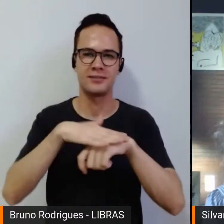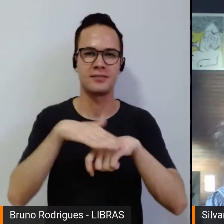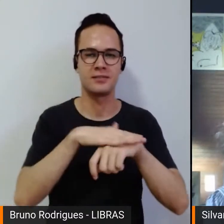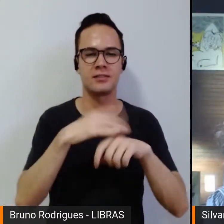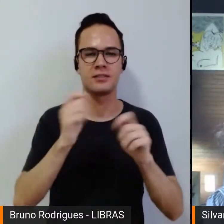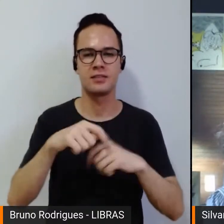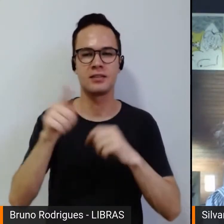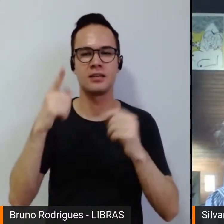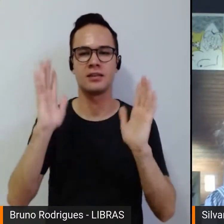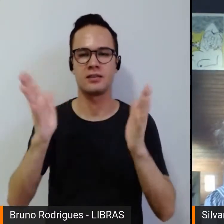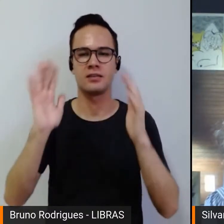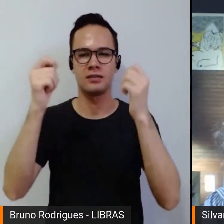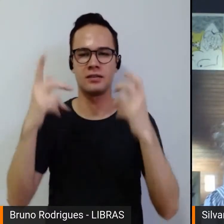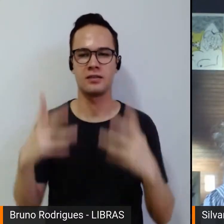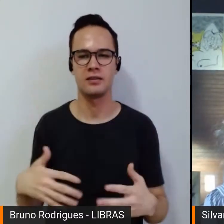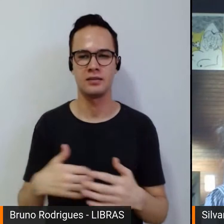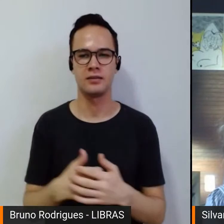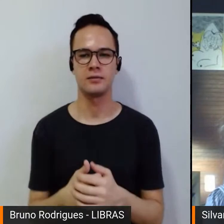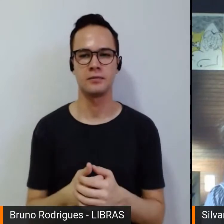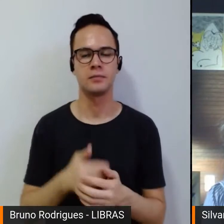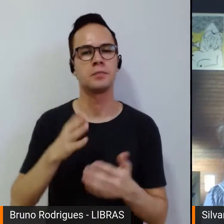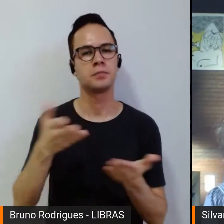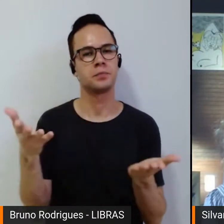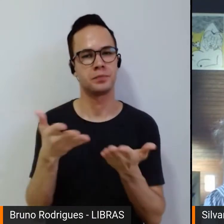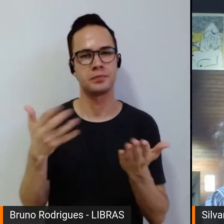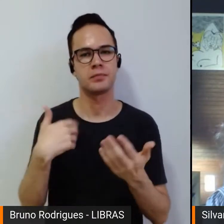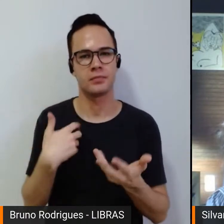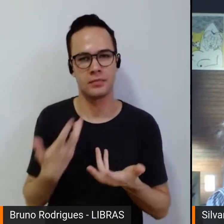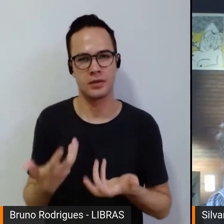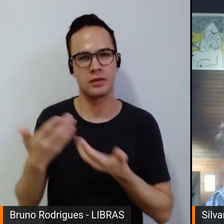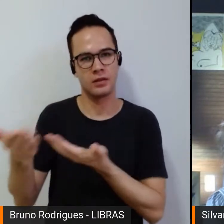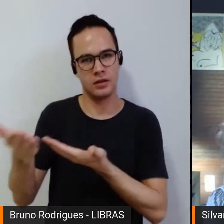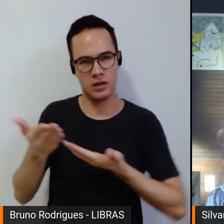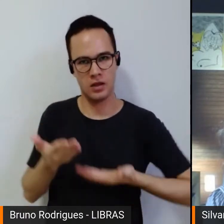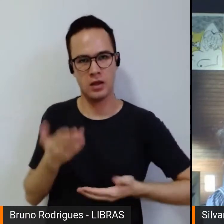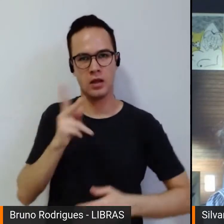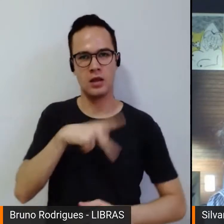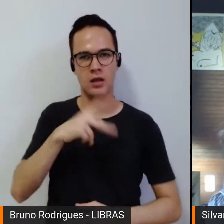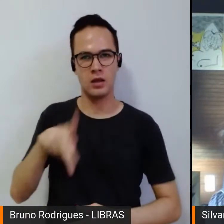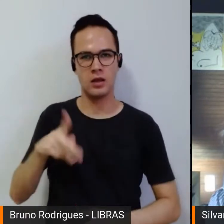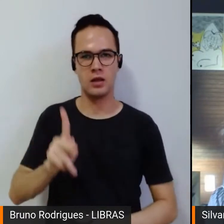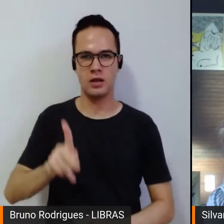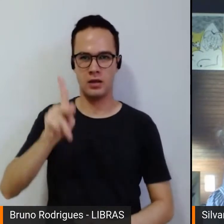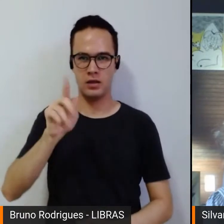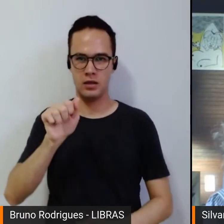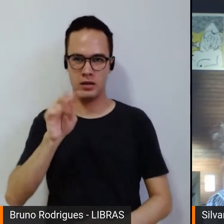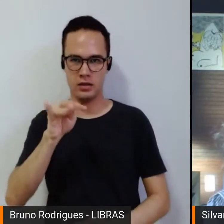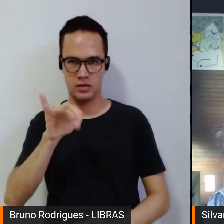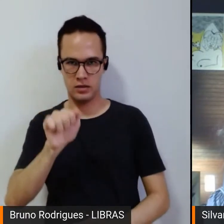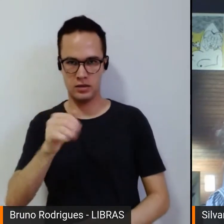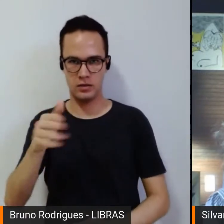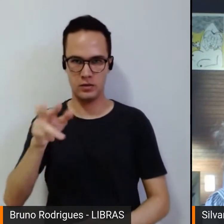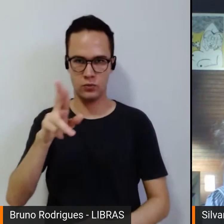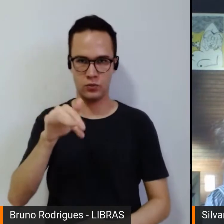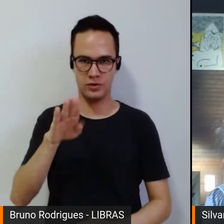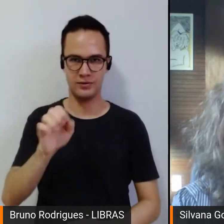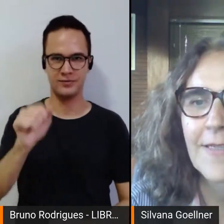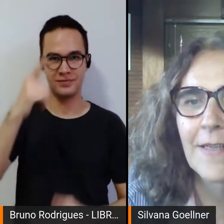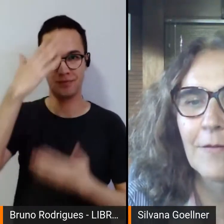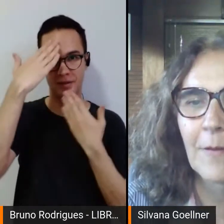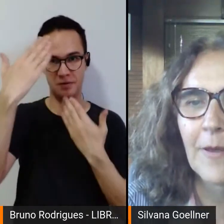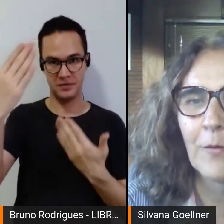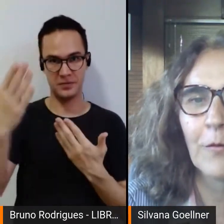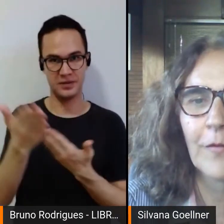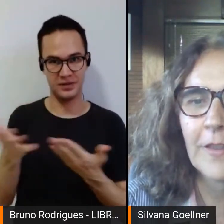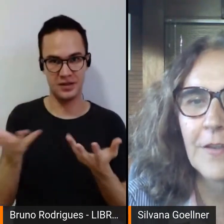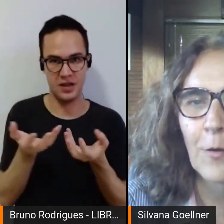sobre o que foi apresentado. Então, de imediato, gostaria de chamar a professora Kátia Rubio para fazer a sua apresentação, obrigado, Kátia, por